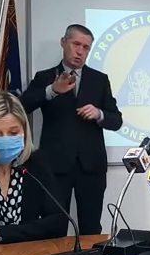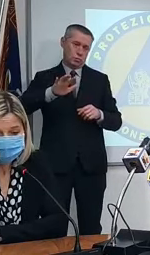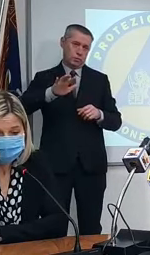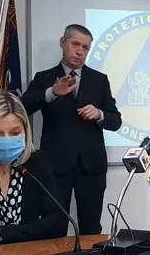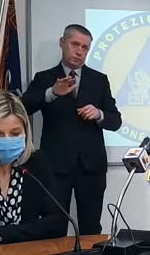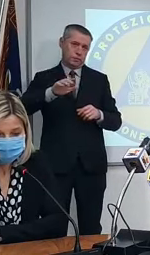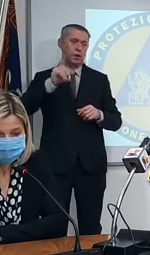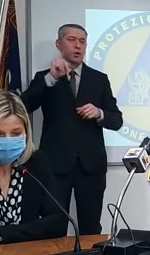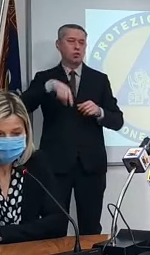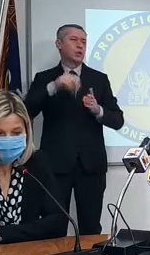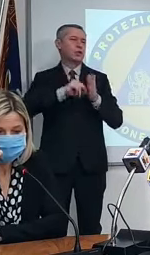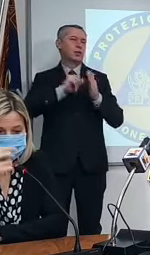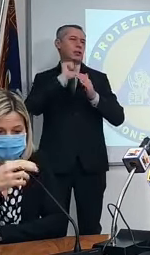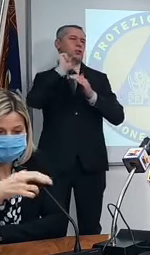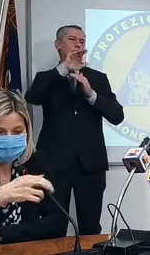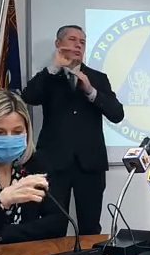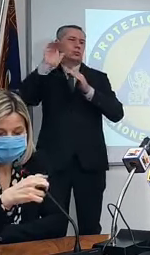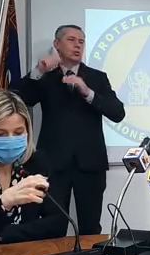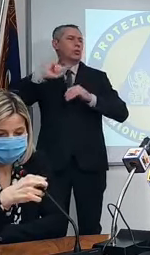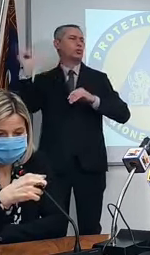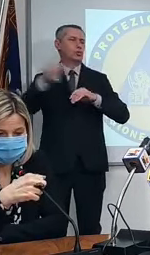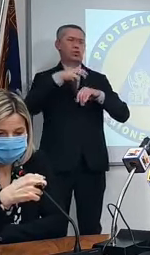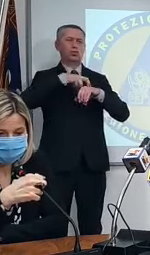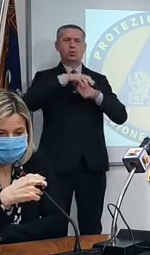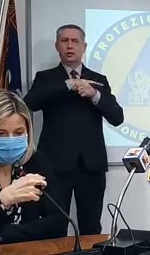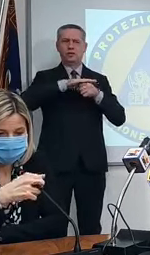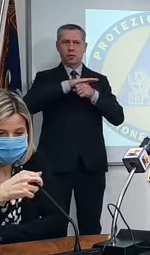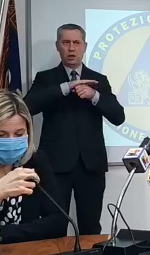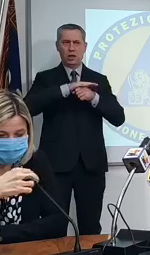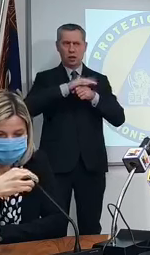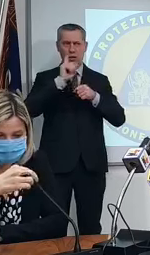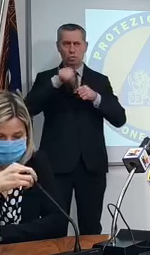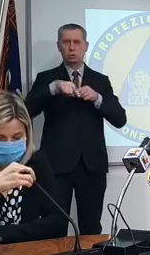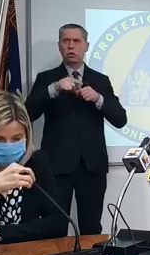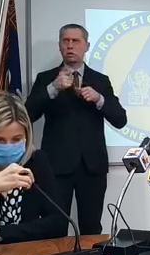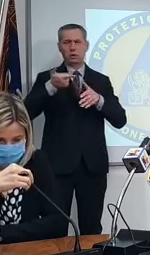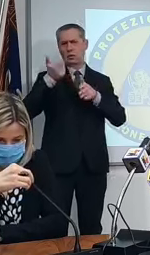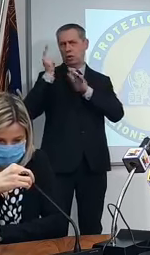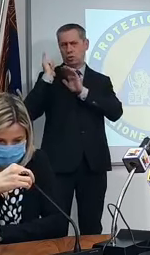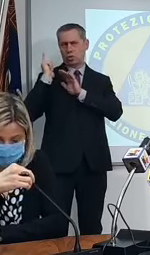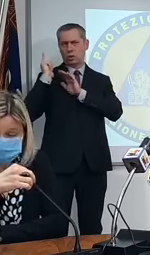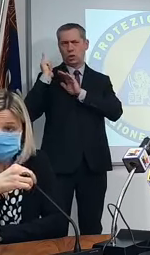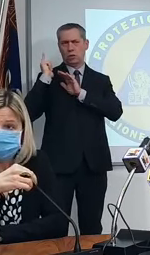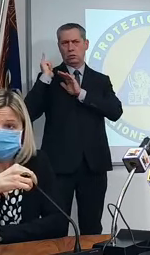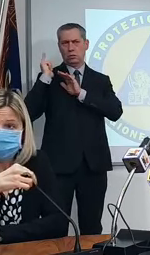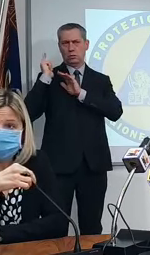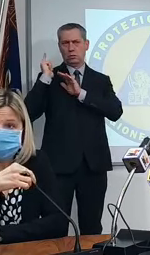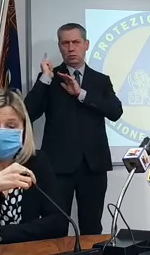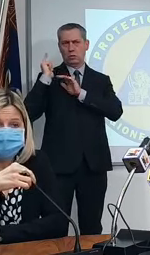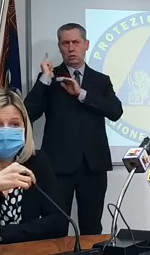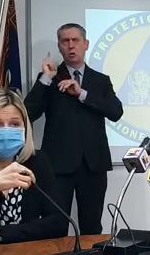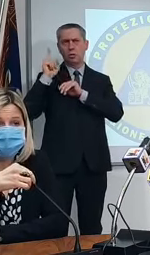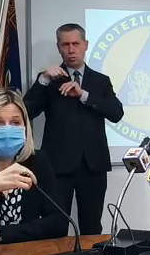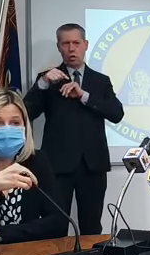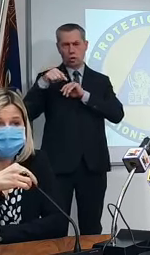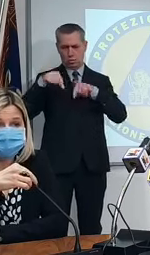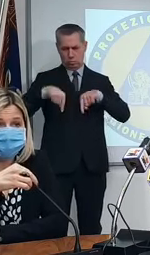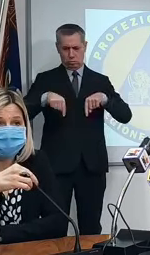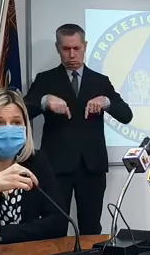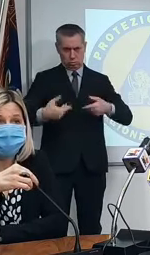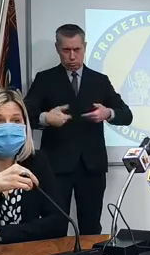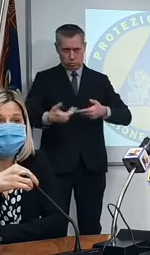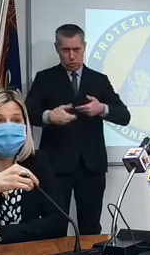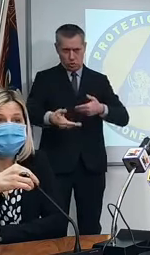anche a tutti i medici in medicina generale ancora la settimana scorsa e credo che sarà in questi giorni